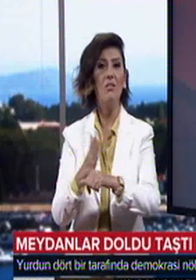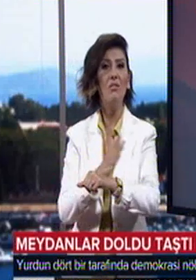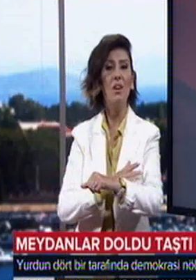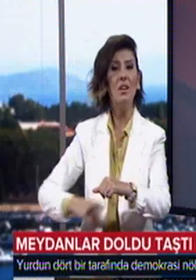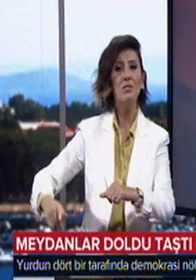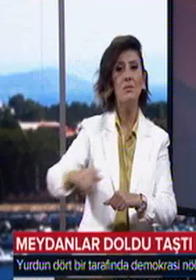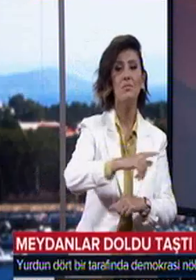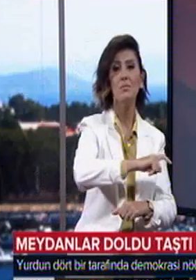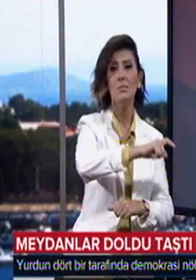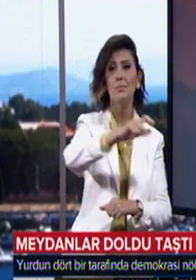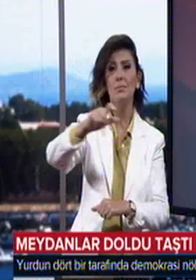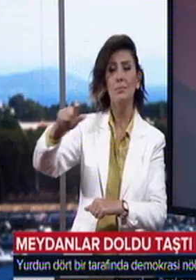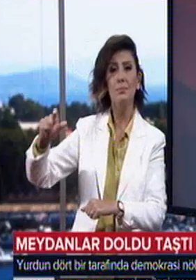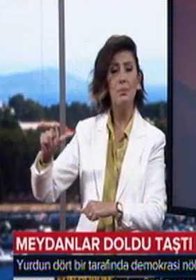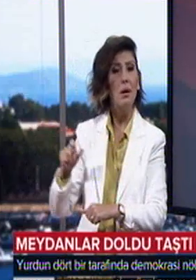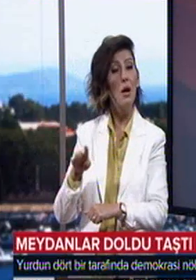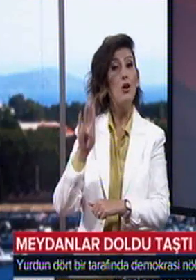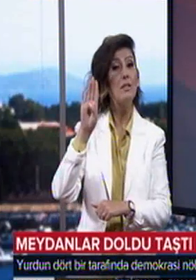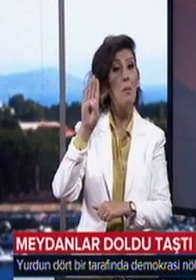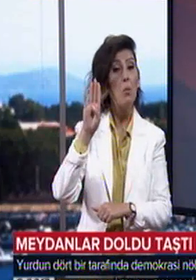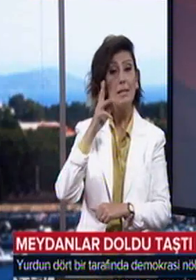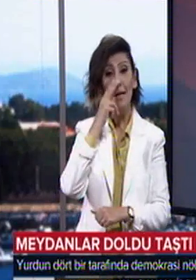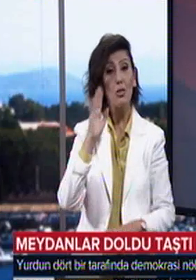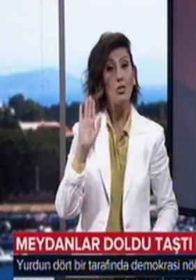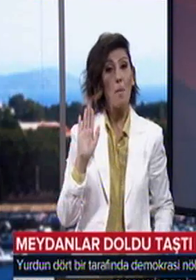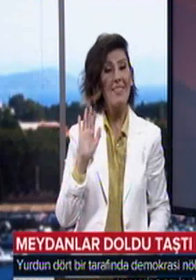noktasında demokrasi nöbetlerine devam ediyor.